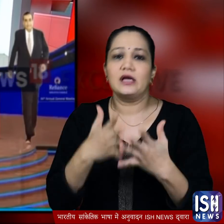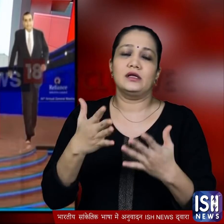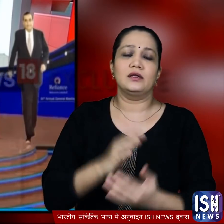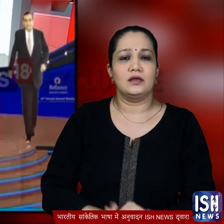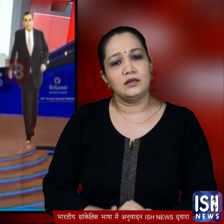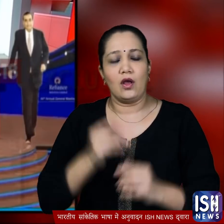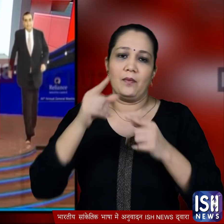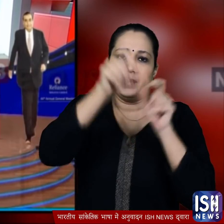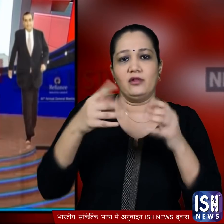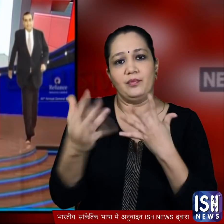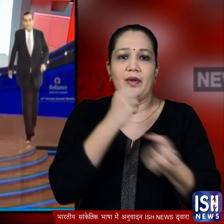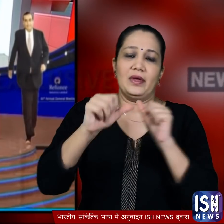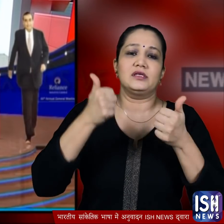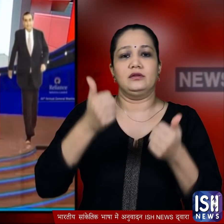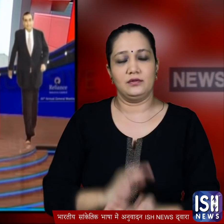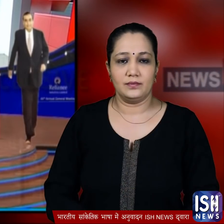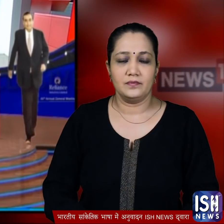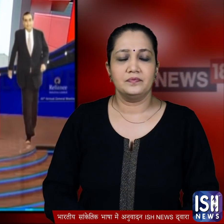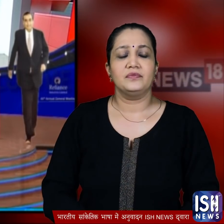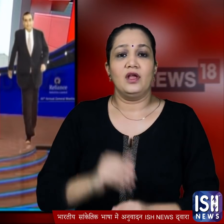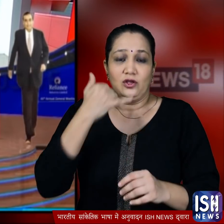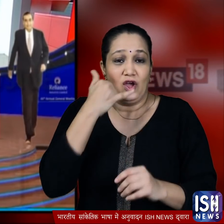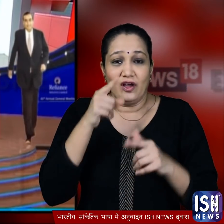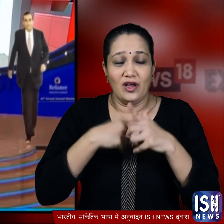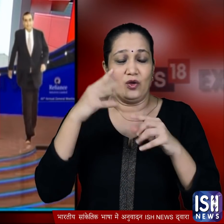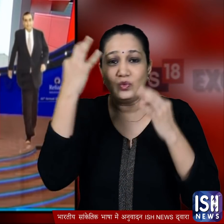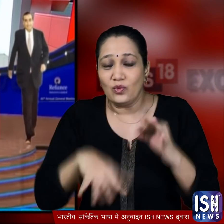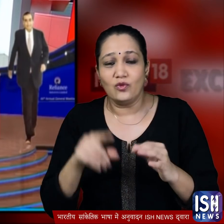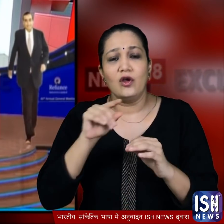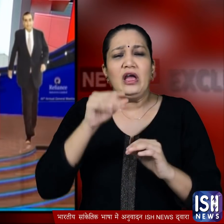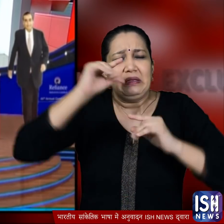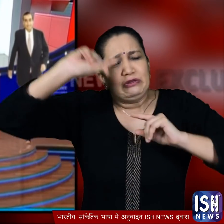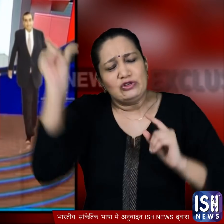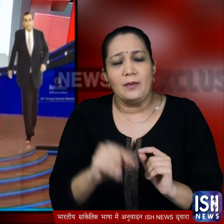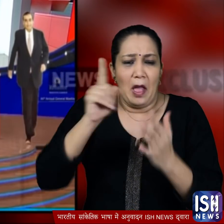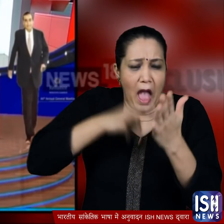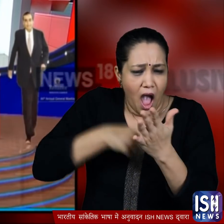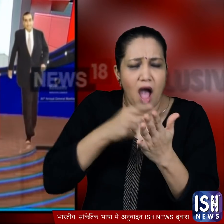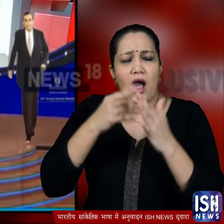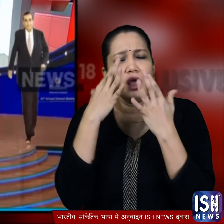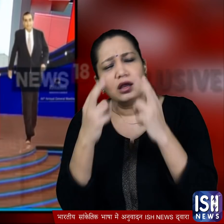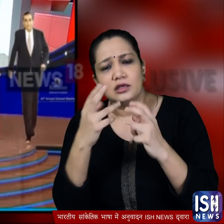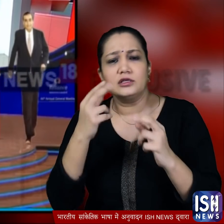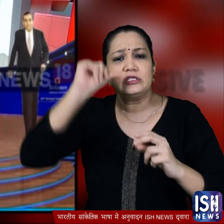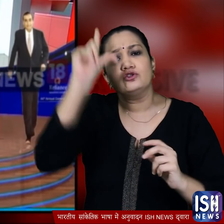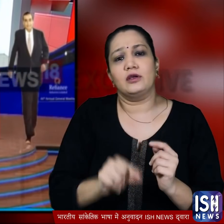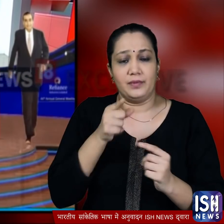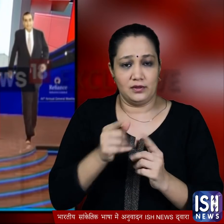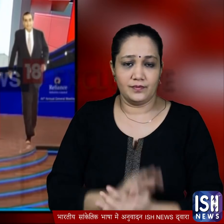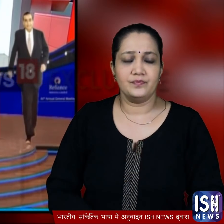हिसे बाजार में मिलने लगे बताया कि जियो फोन नेक्स्ट सबसे सस्ता स्मार्ट फोन होगा और इस फोन में गूगल और जियो